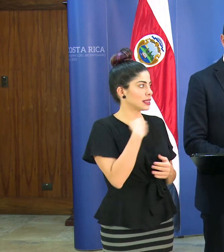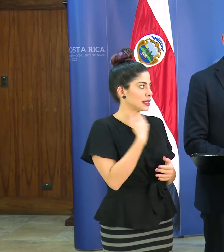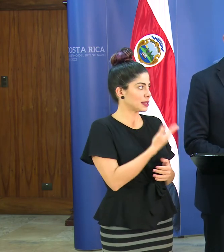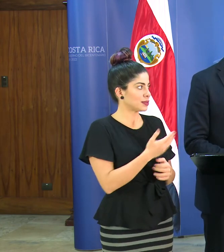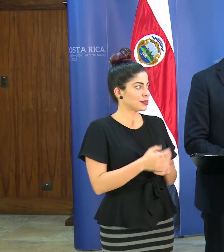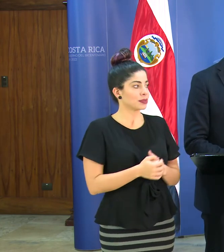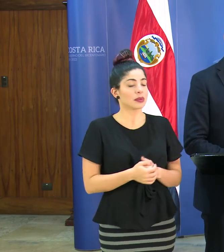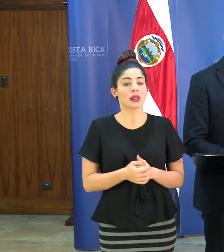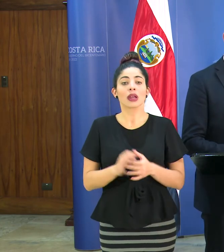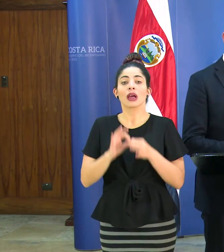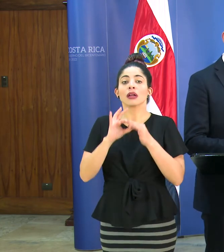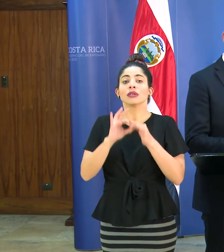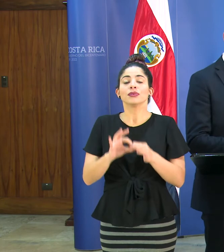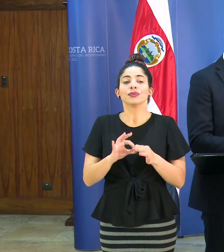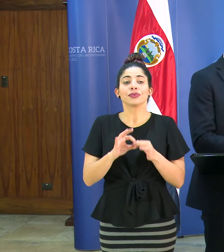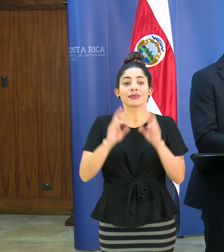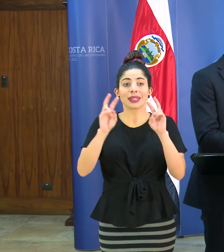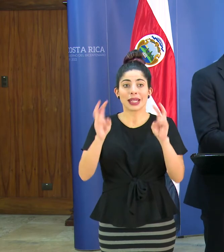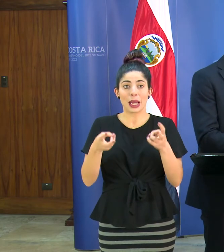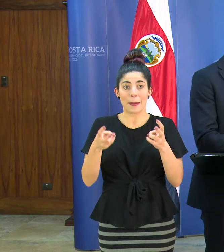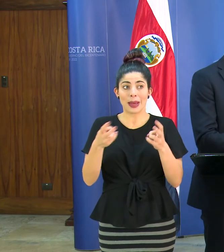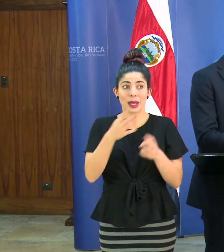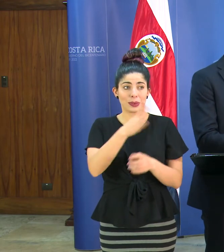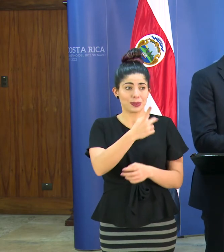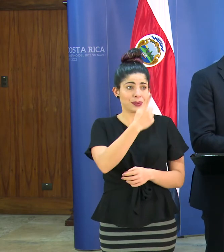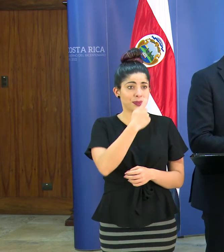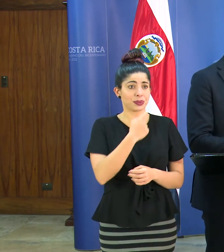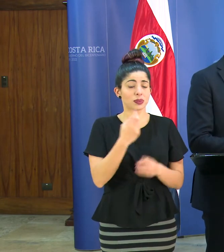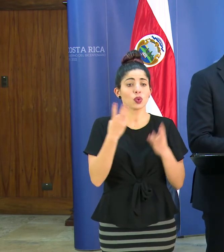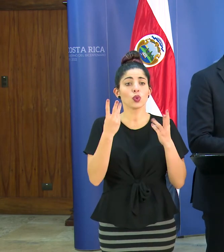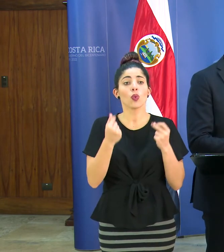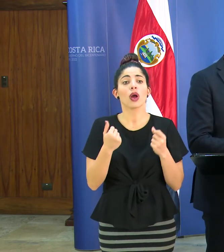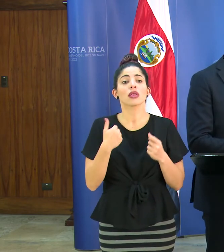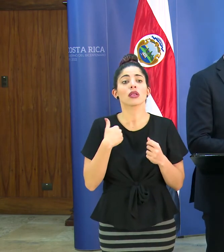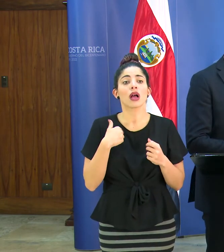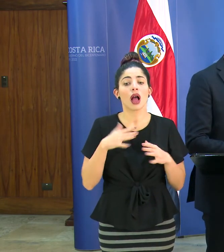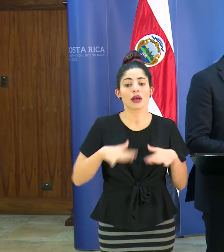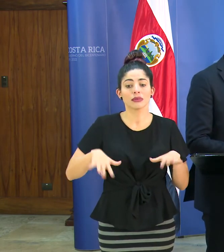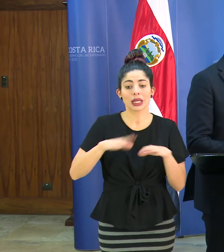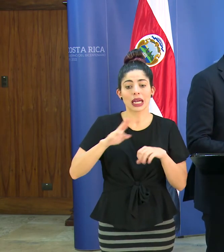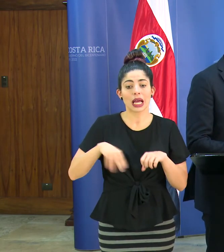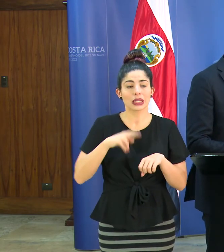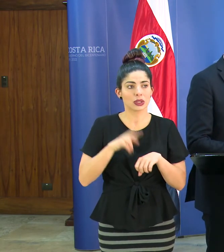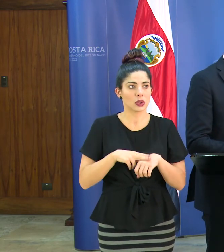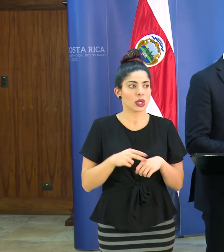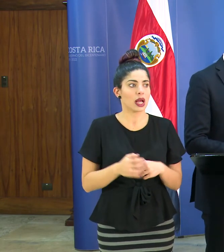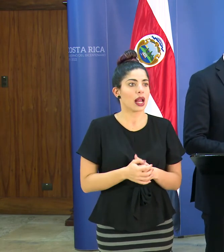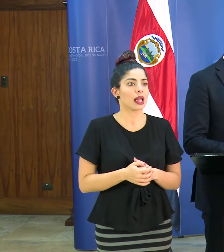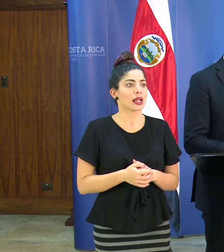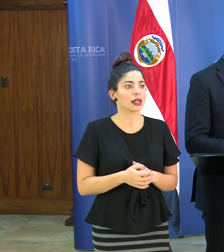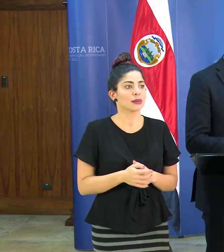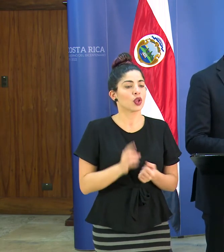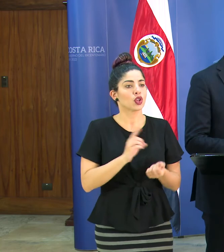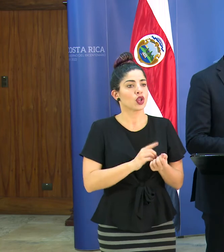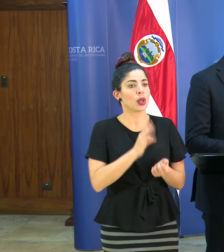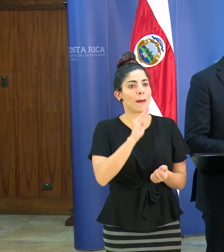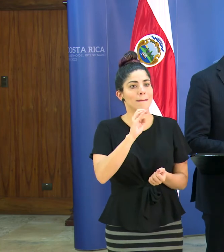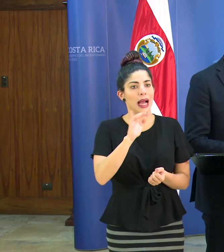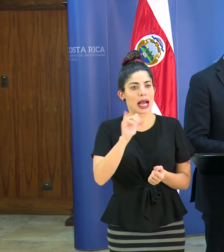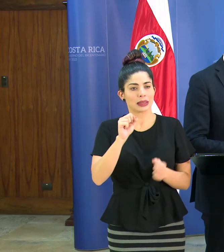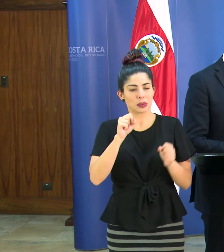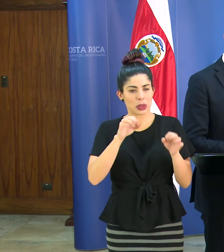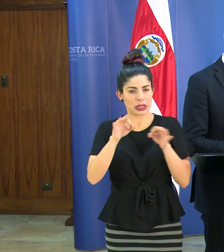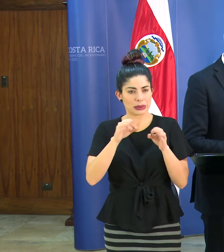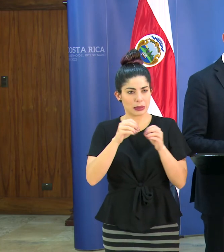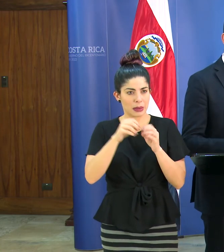ok con respecto al tema que preguntaba de la capacidad instalada que tenemos a nivel nacional pues obviamente el doctor Macaya se puede